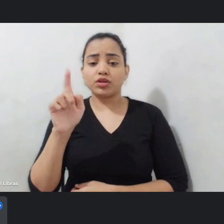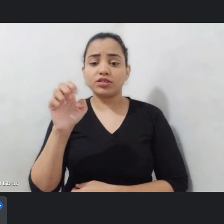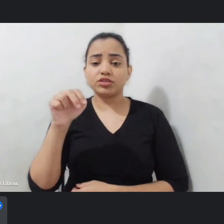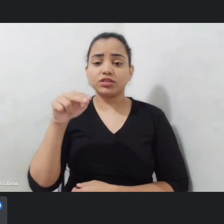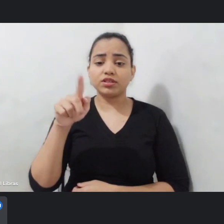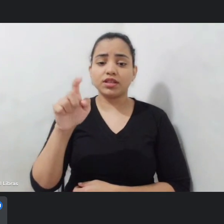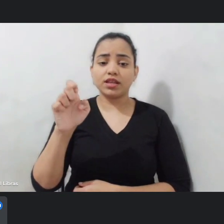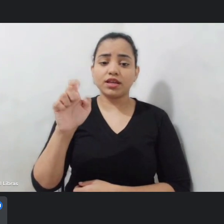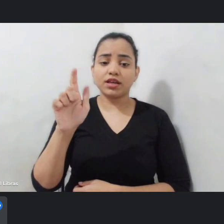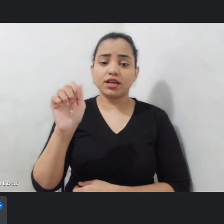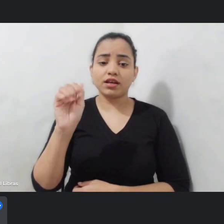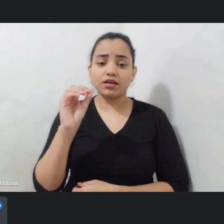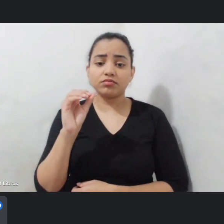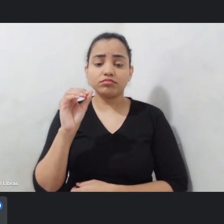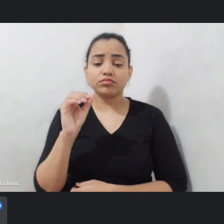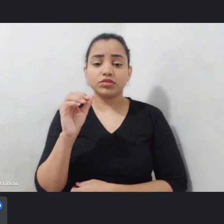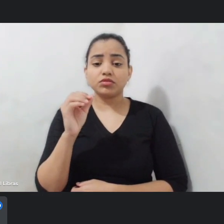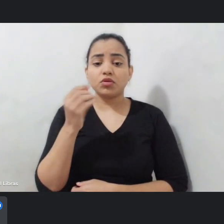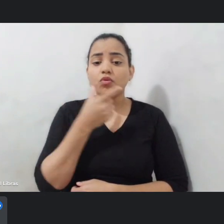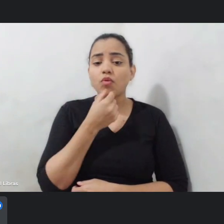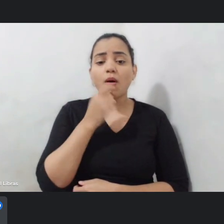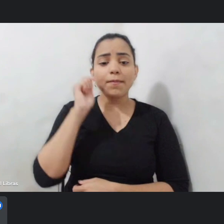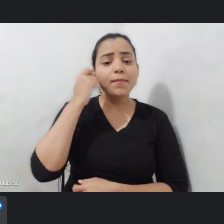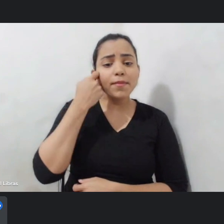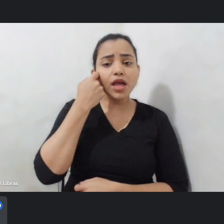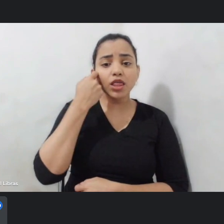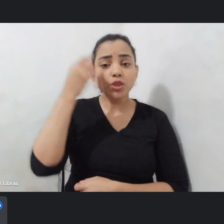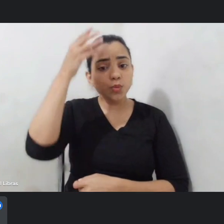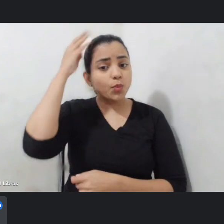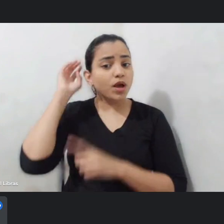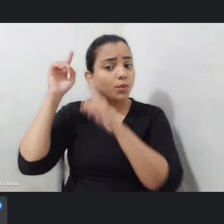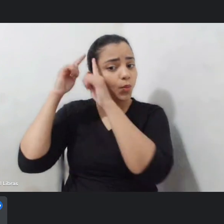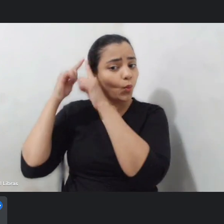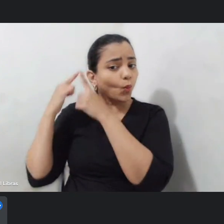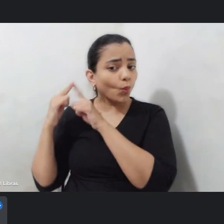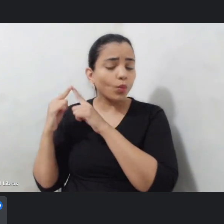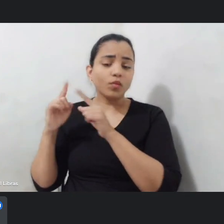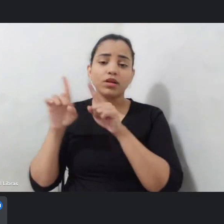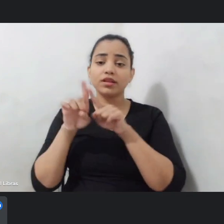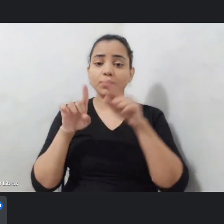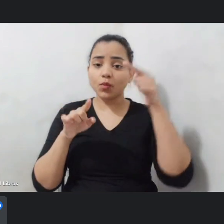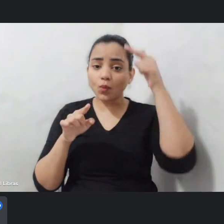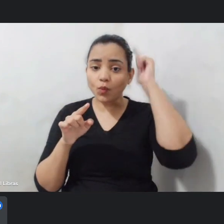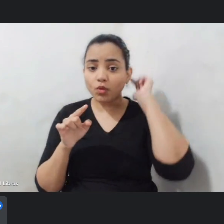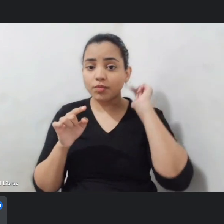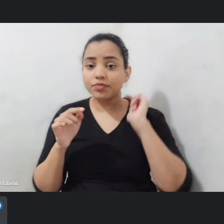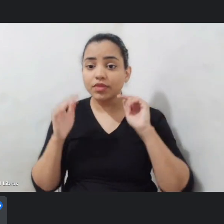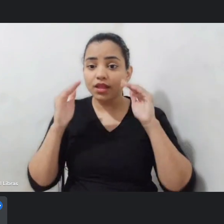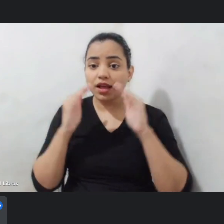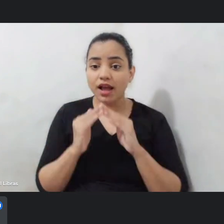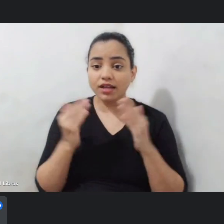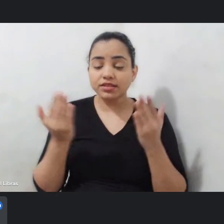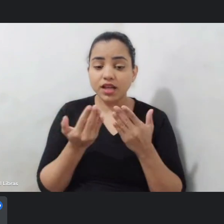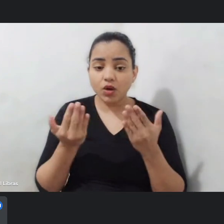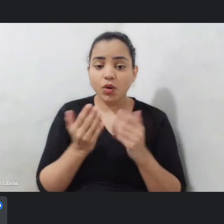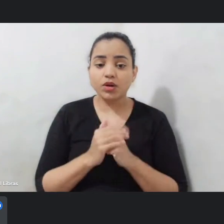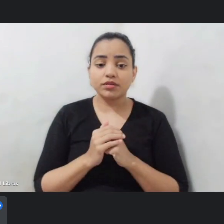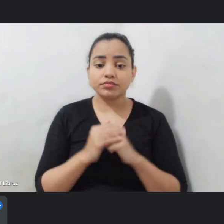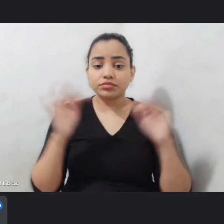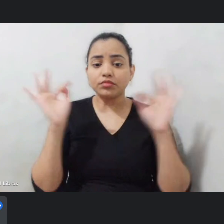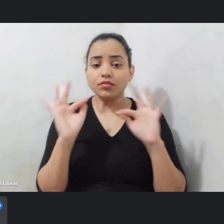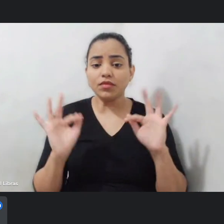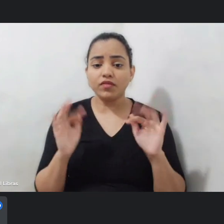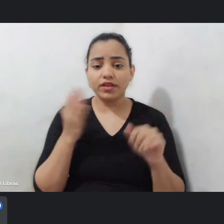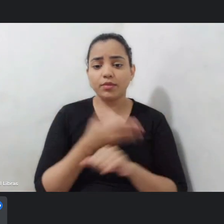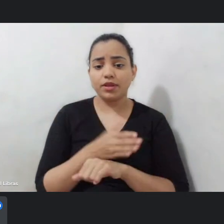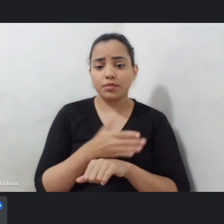careca estou em casa agora neste momento fico muito feliz em estar participando de mais um